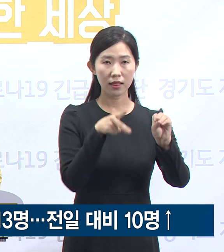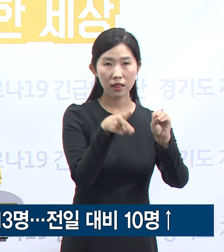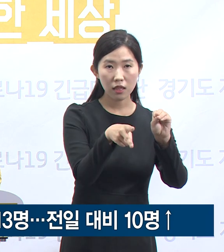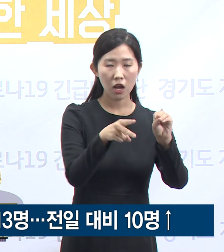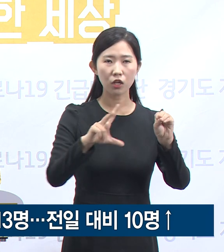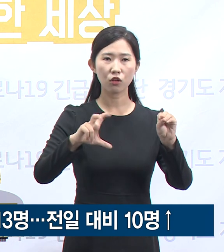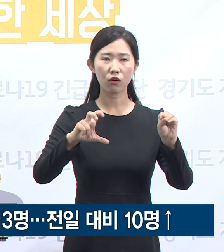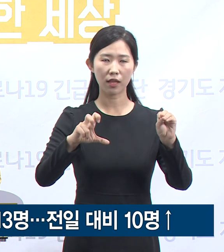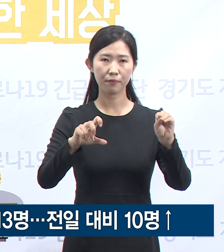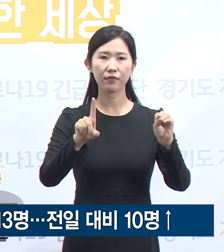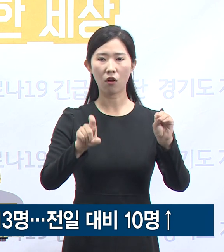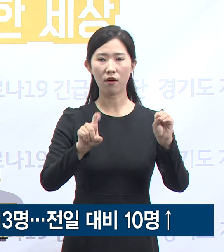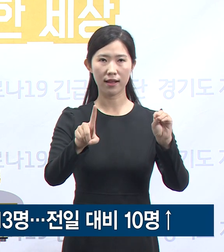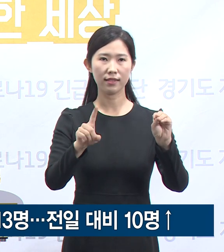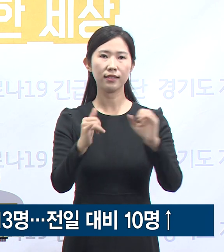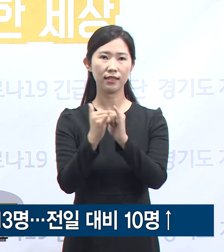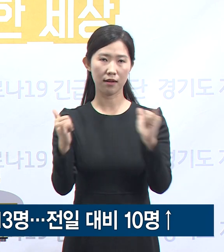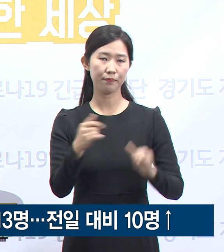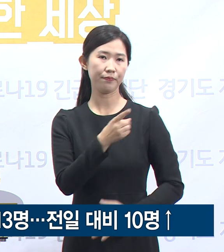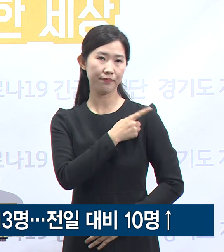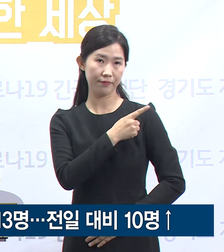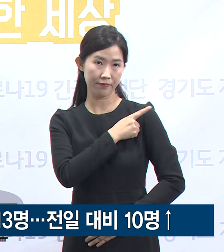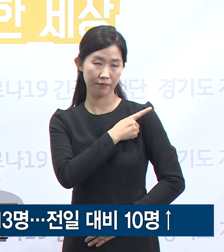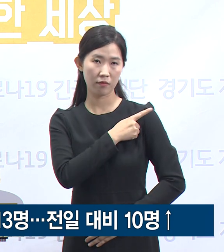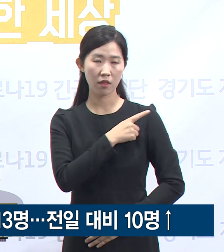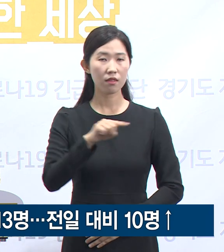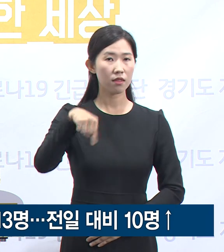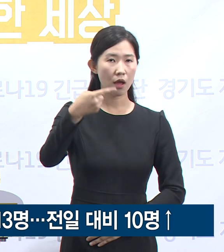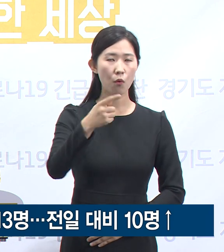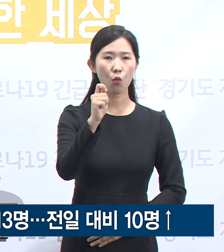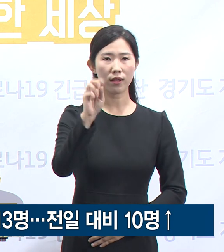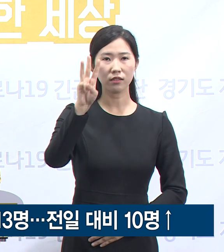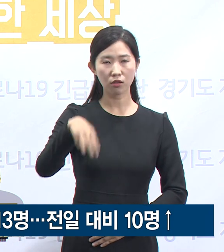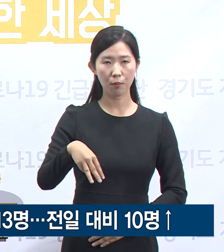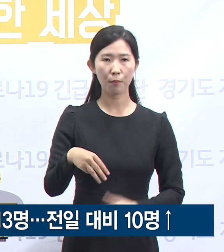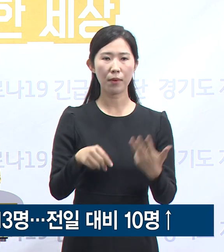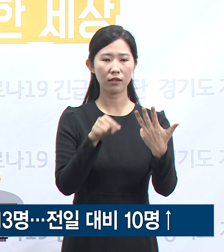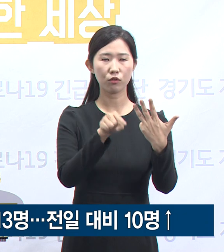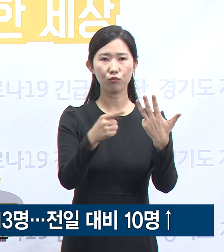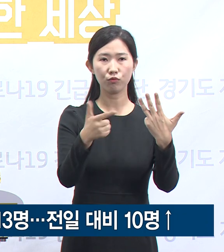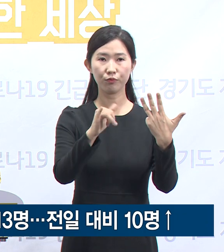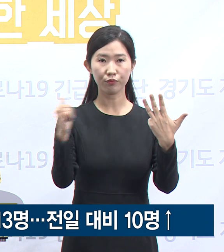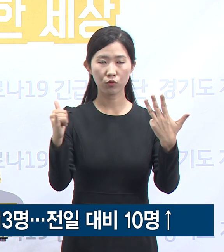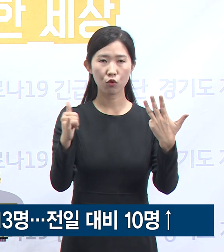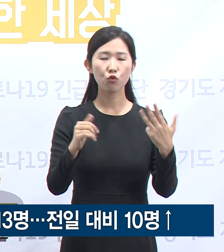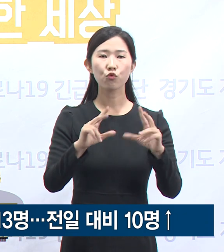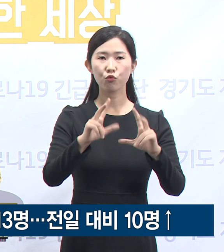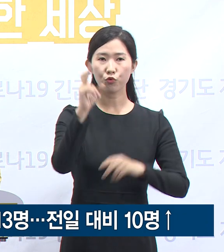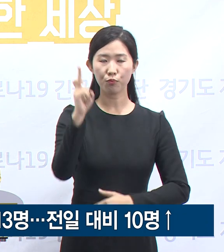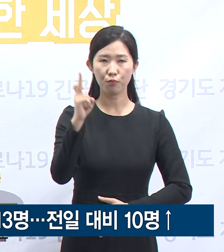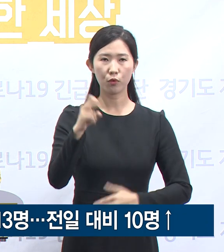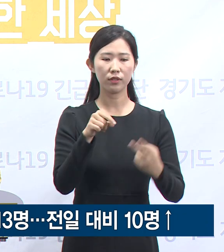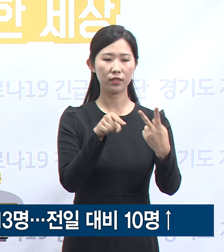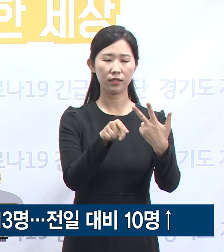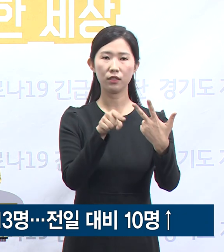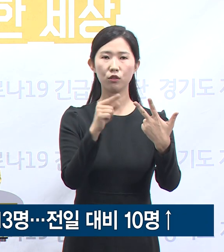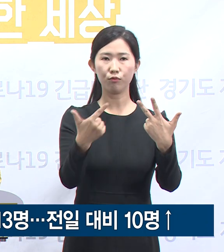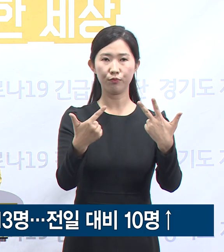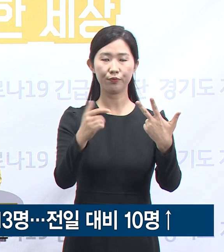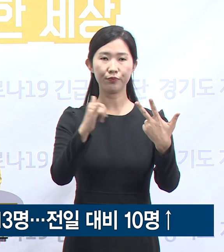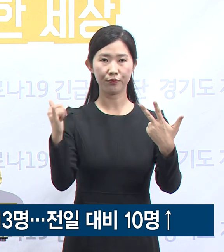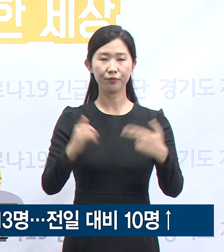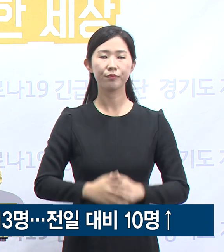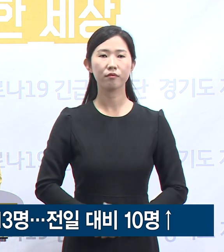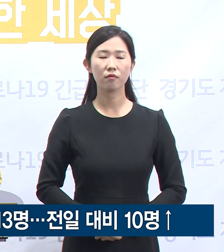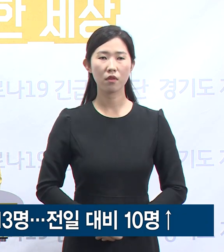성남이 11명으로 가장 높고 다음으로 과천 8.6명, 군포 7.1명 순입니다. 경기도 확진자 중